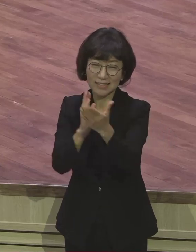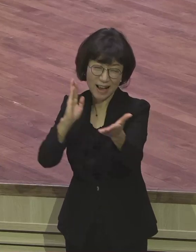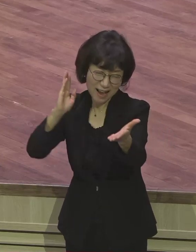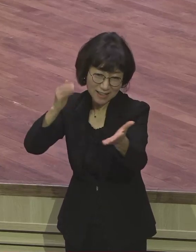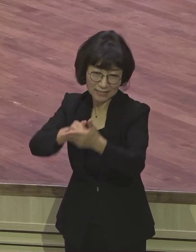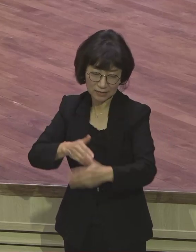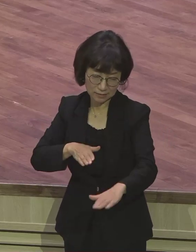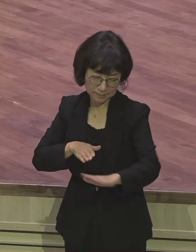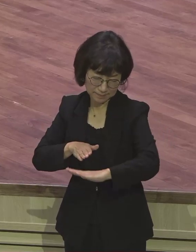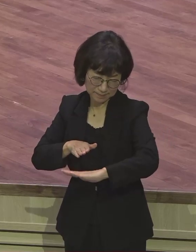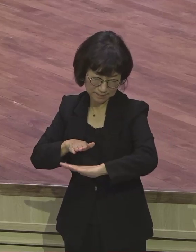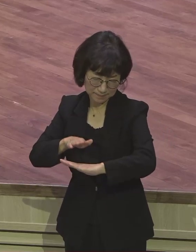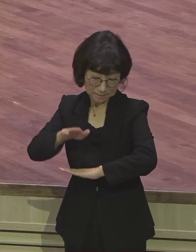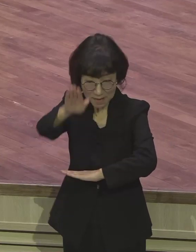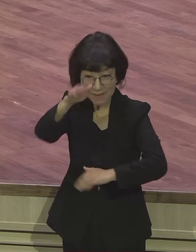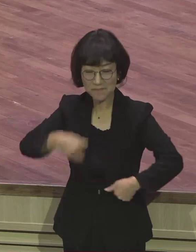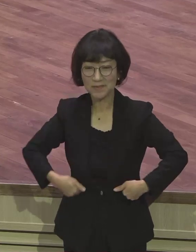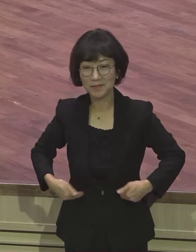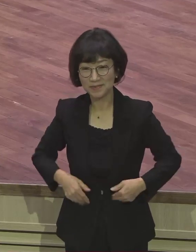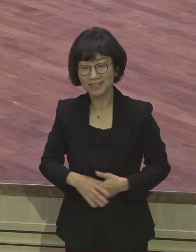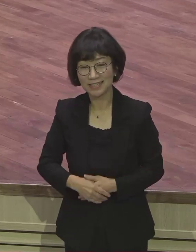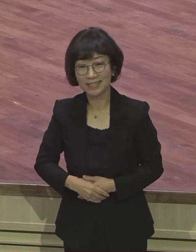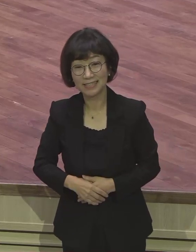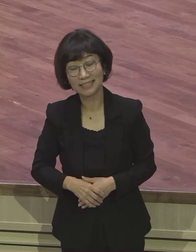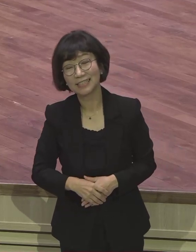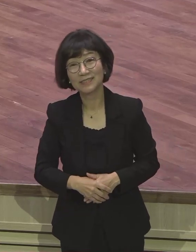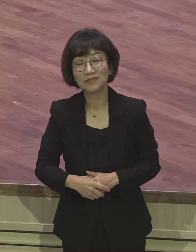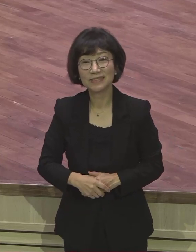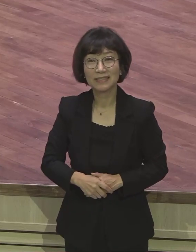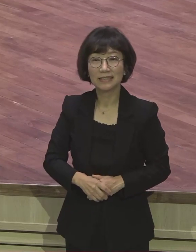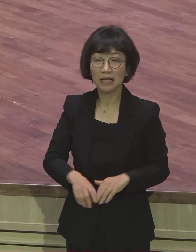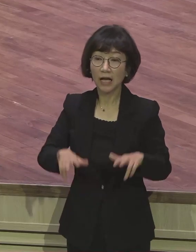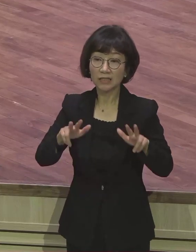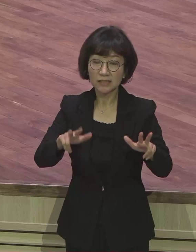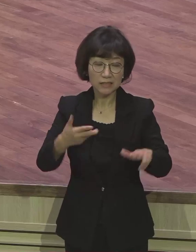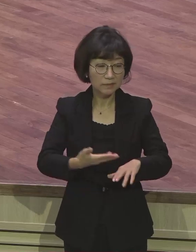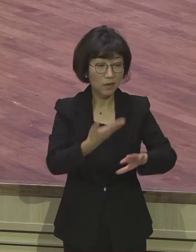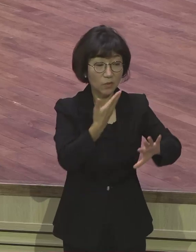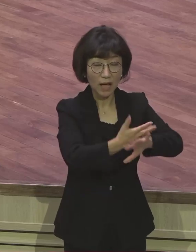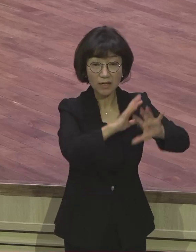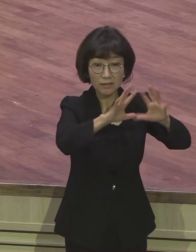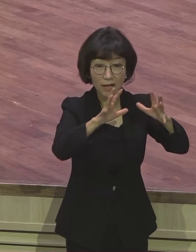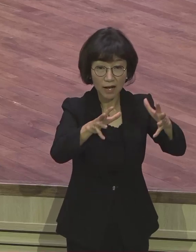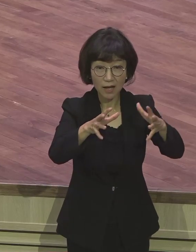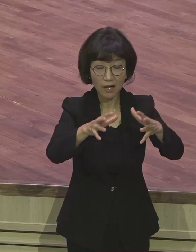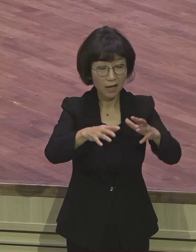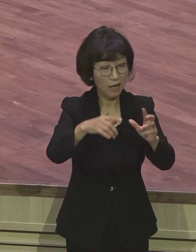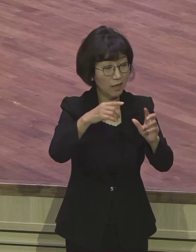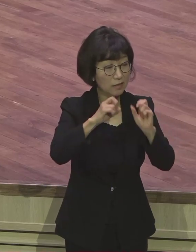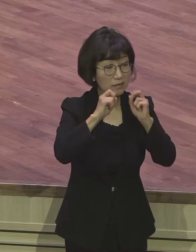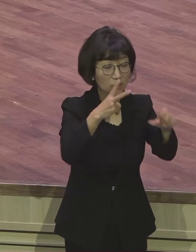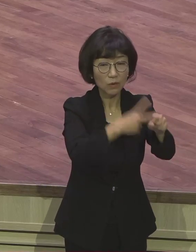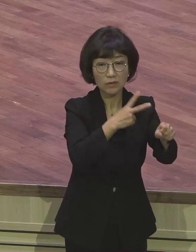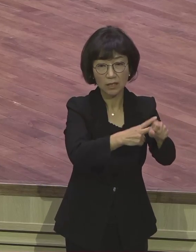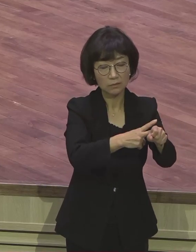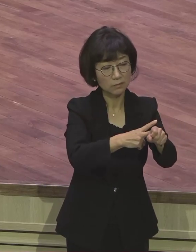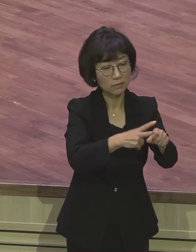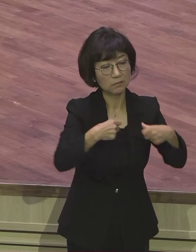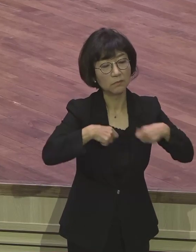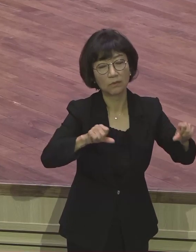다 지금 한국계 세계계 미국계 성교사 다 철수요 철수 없어요 성교사들 거의 다